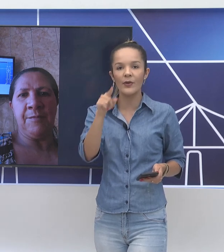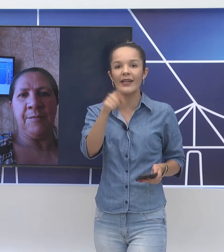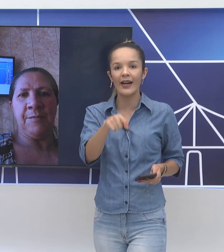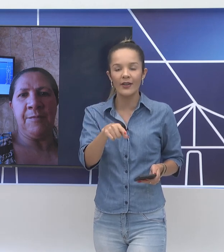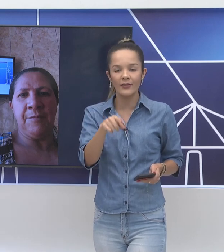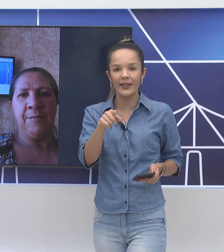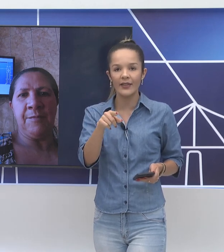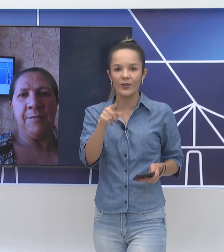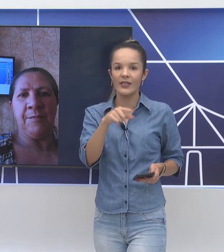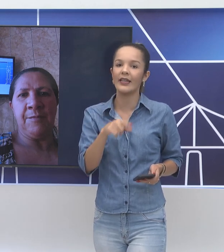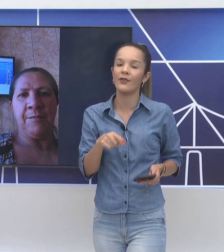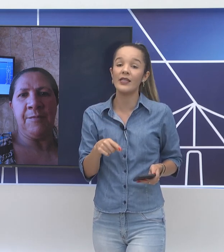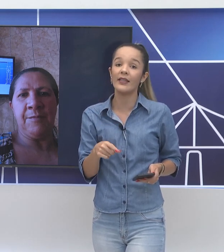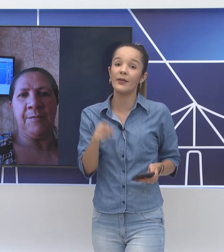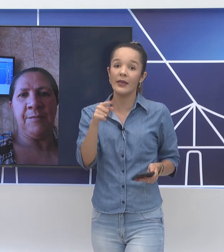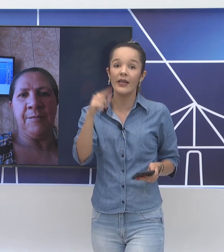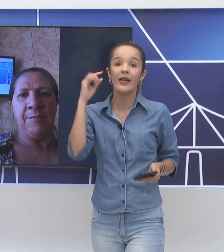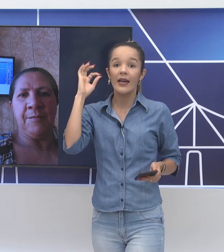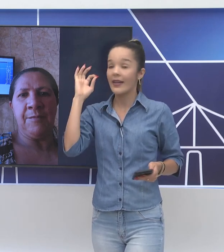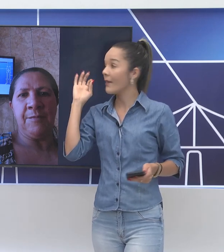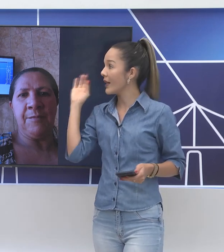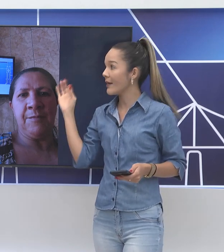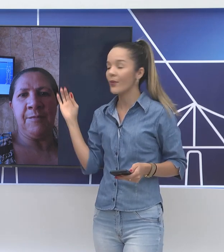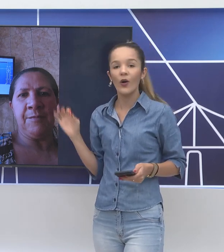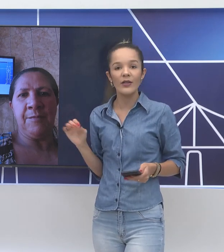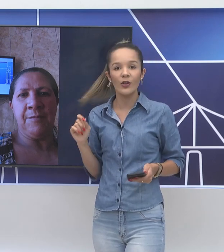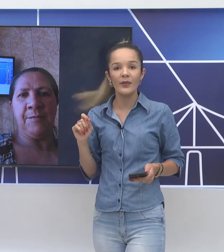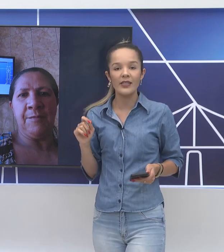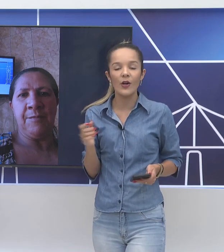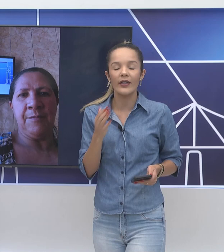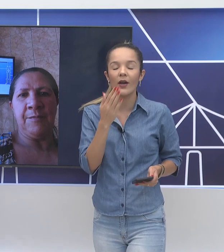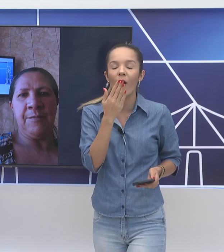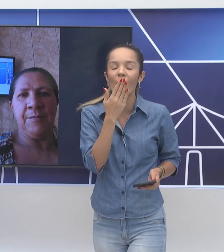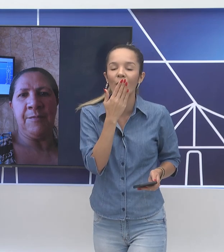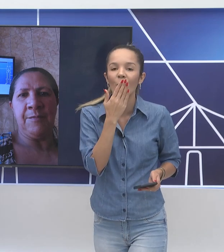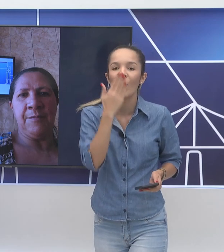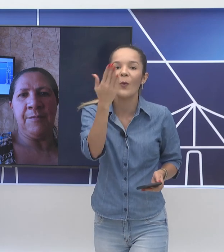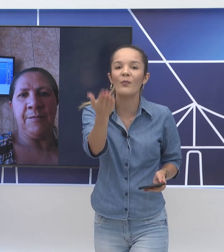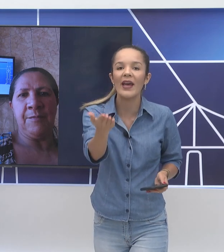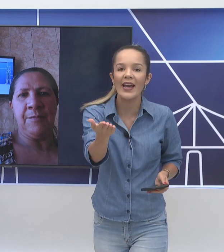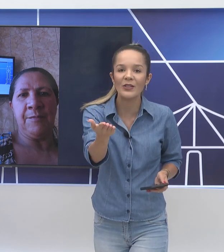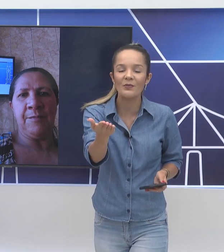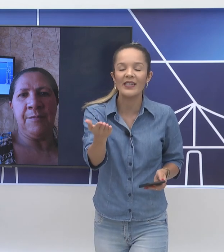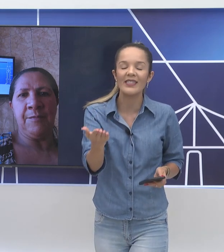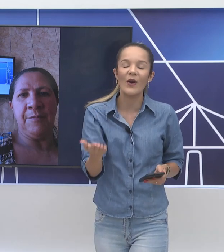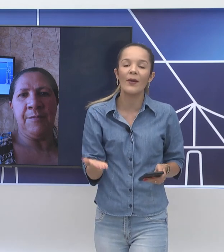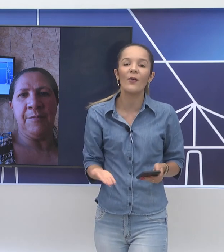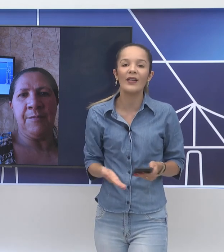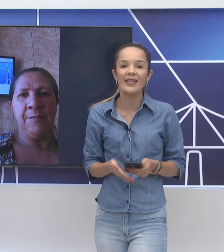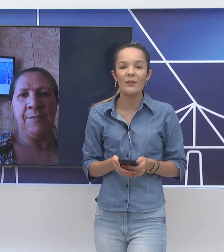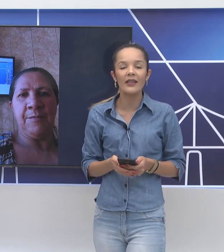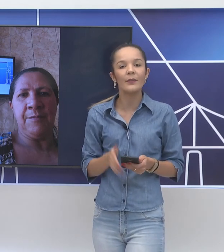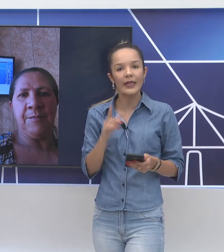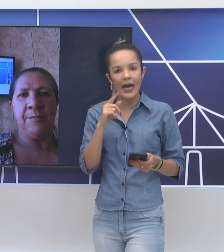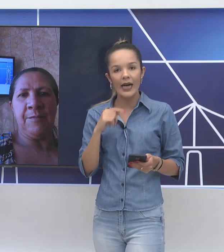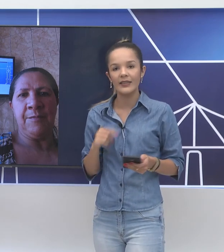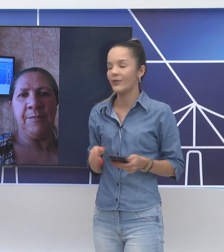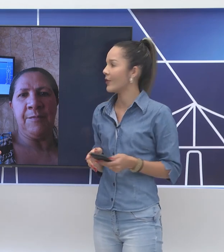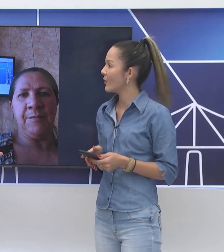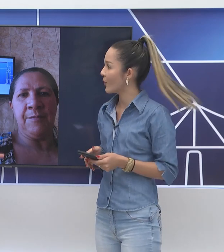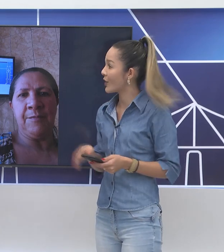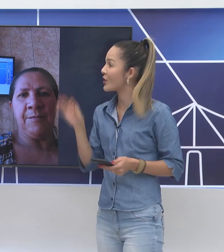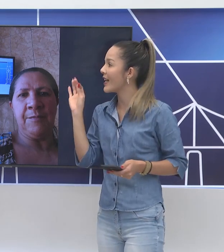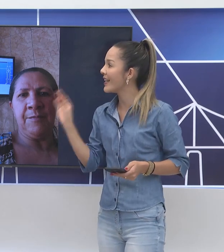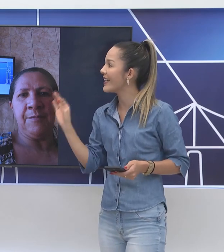Nosso amigo Ricardo, que está aqui, nosso cinegrafista, que me lembrou aí o nome da senhora. Então, ó, um beijo para a senhora. Boa semana e obrigada,